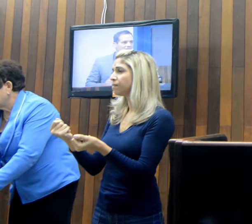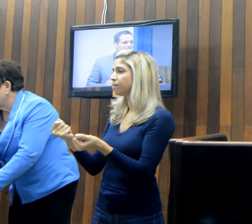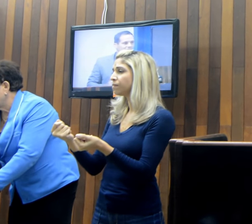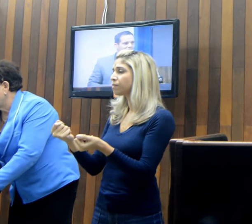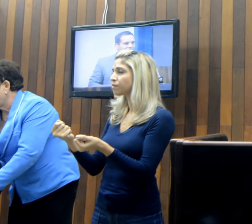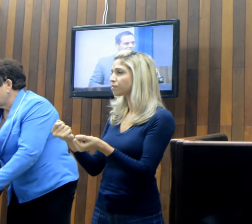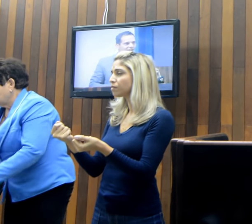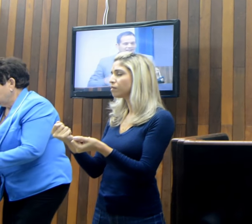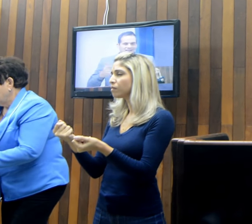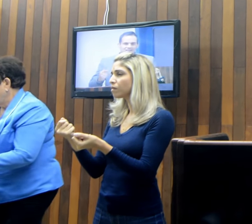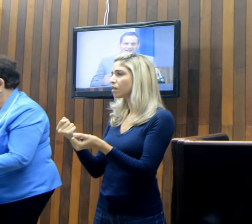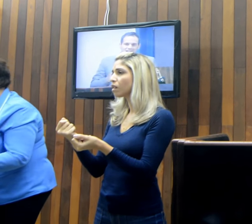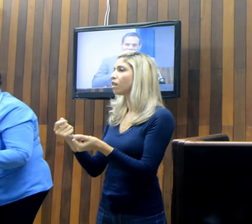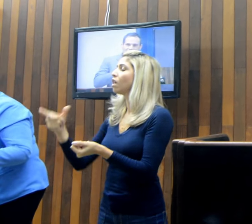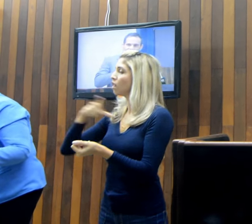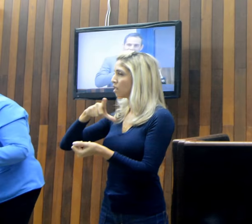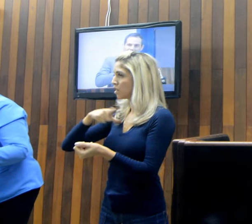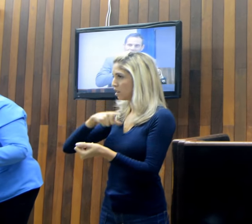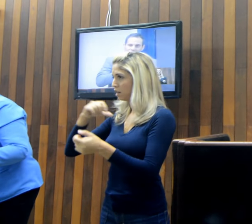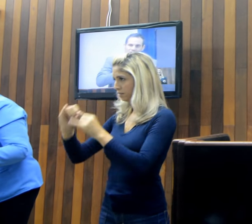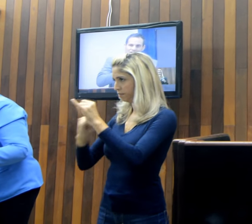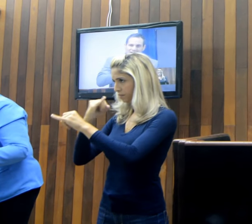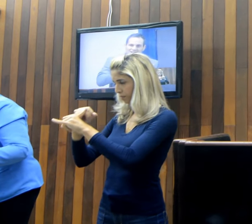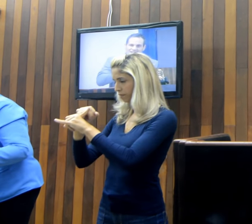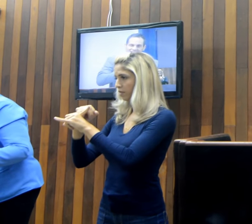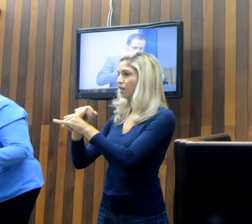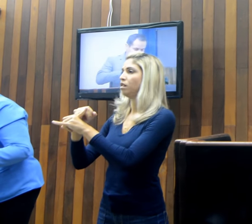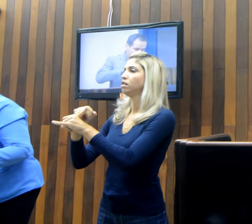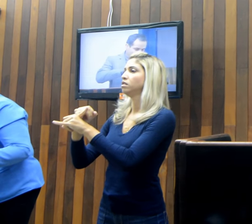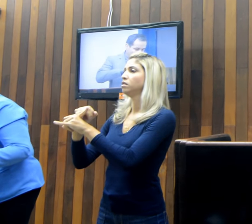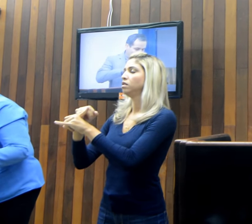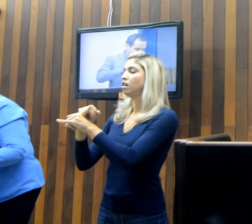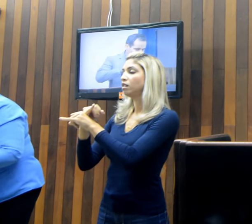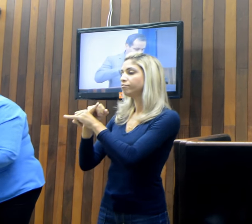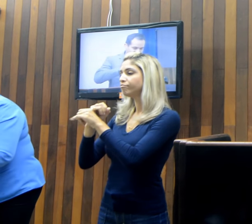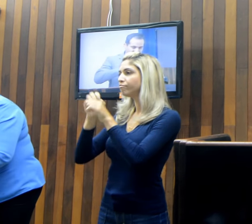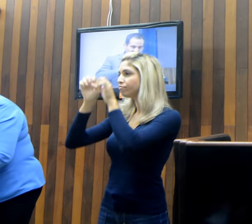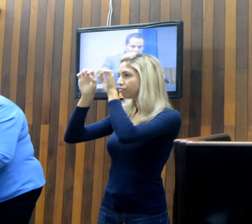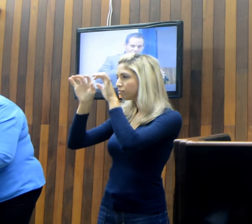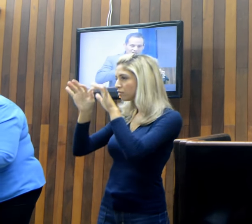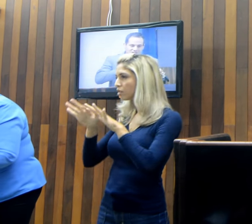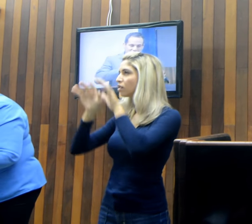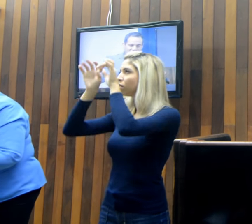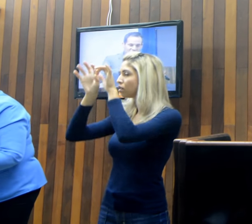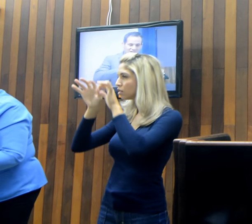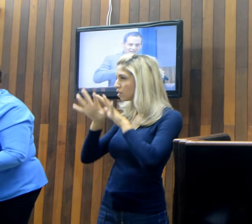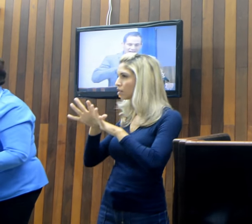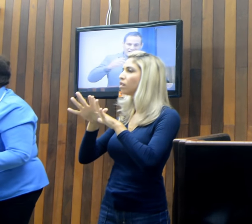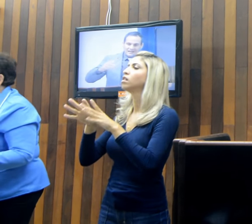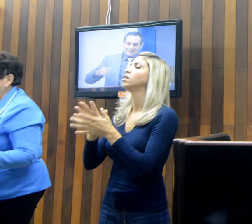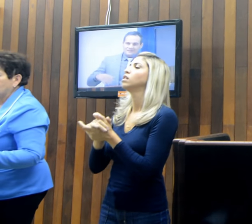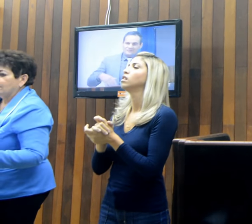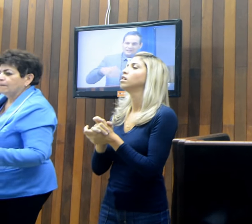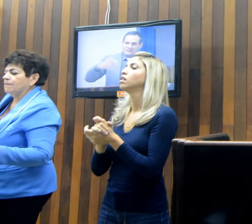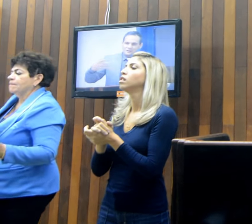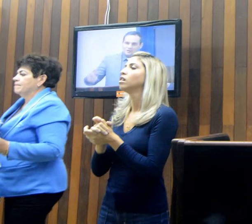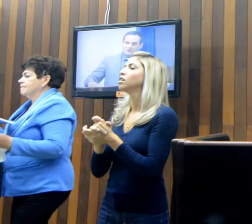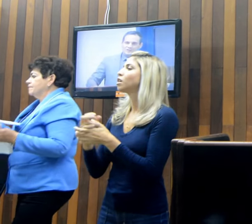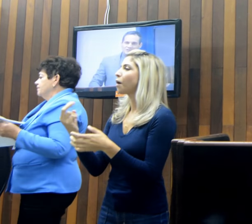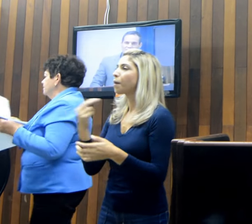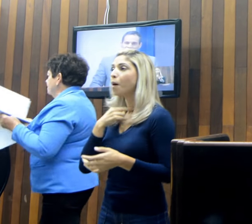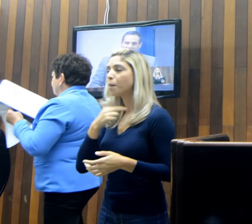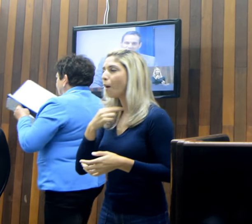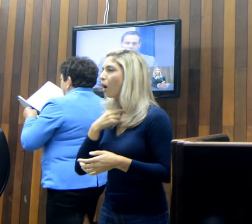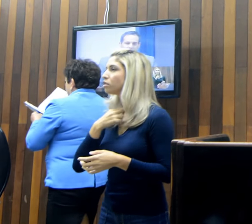ainda que não pode calar vereador,